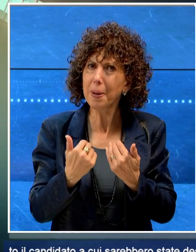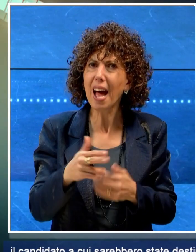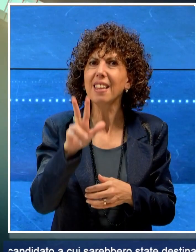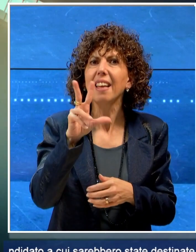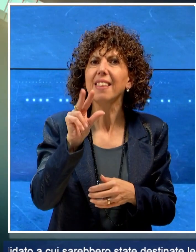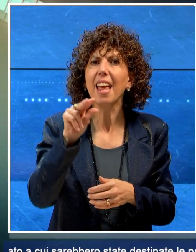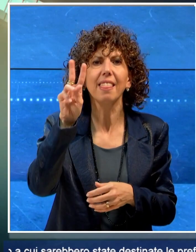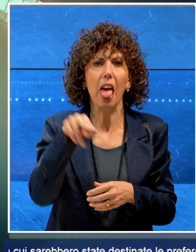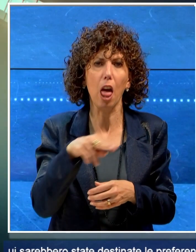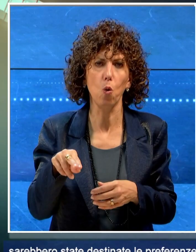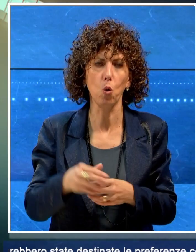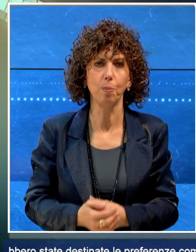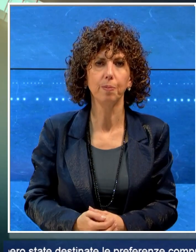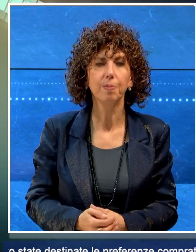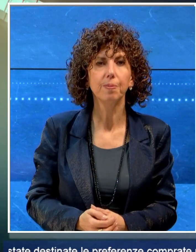30 euro.